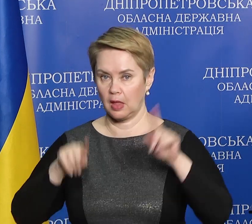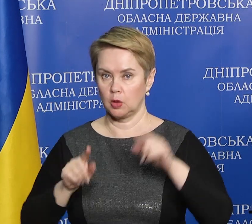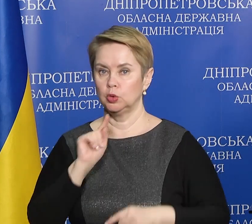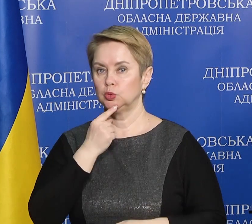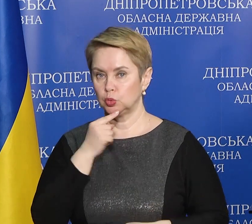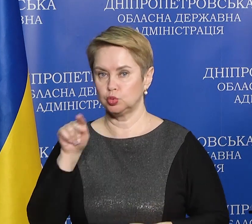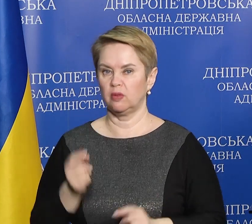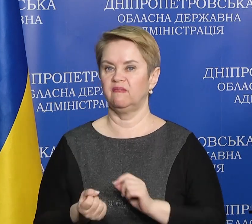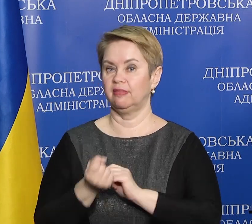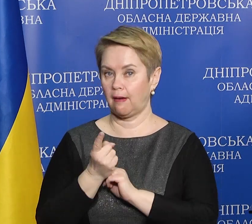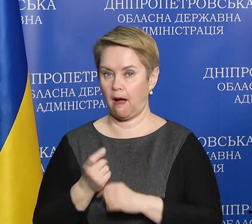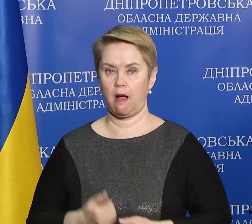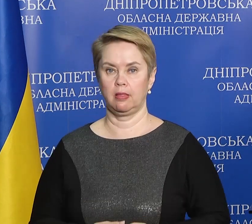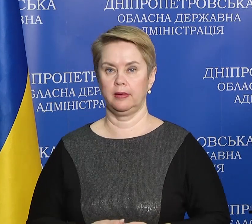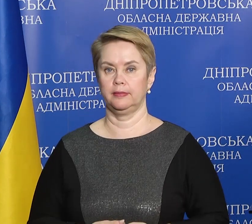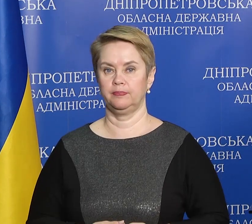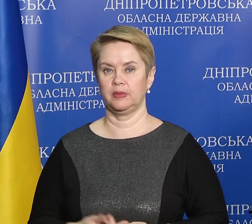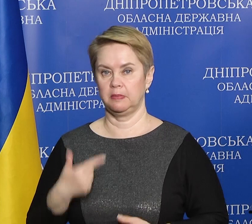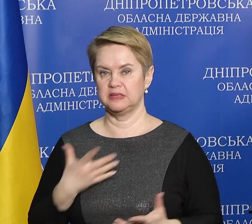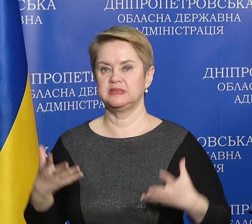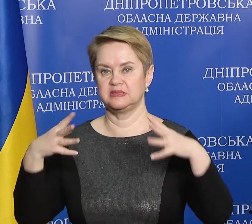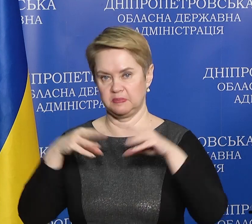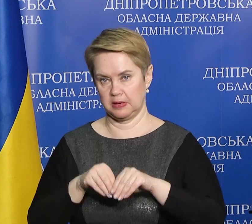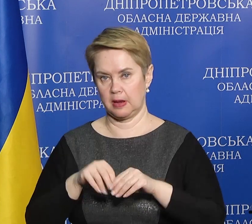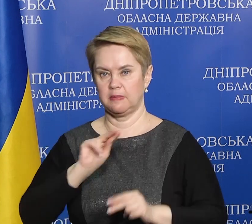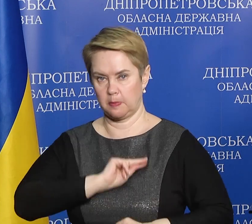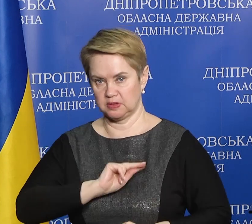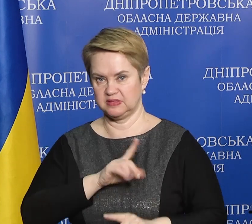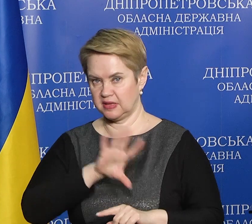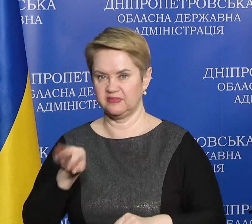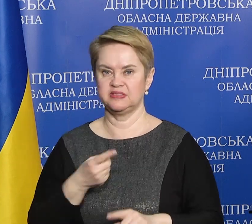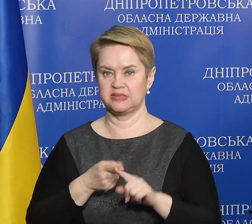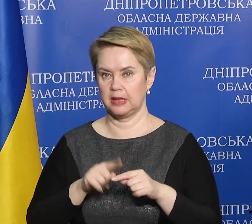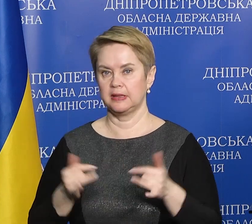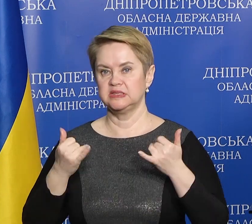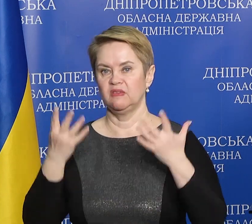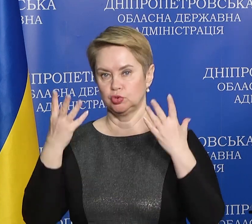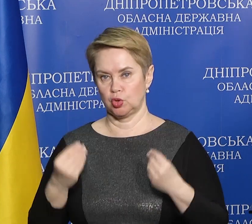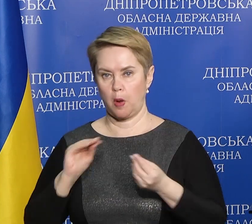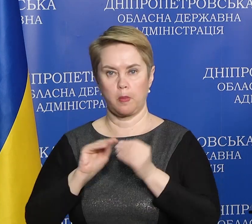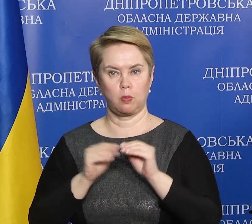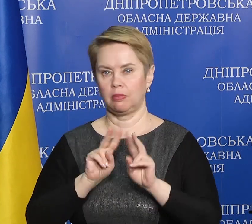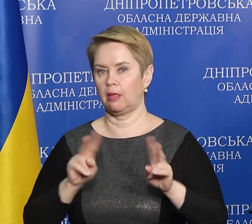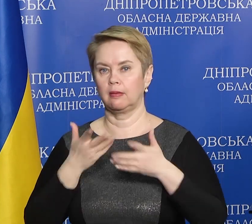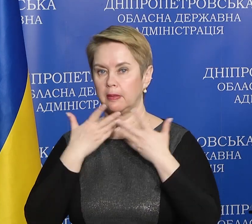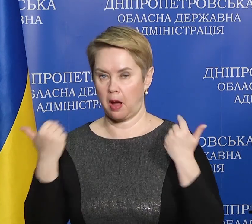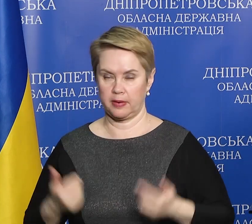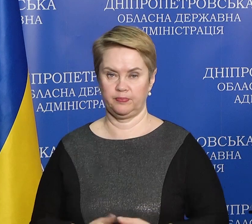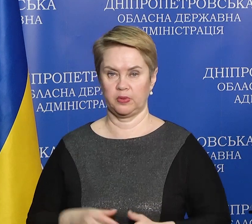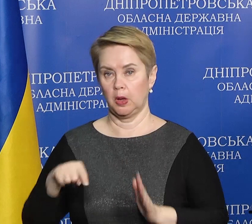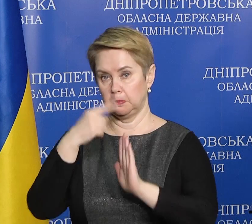труднощі в них виникали, ми спільно відпрацювали це все, і на сьогоднішній день проблем ніяких немає.